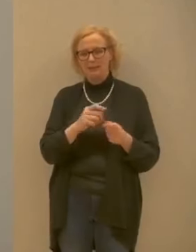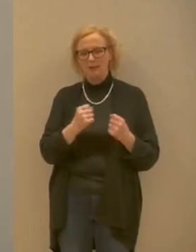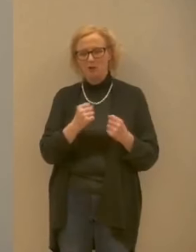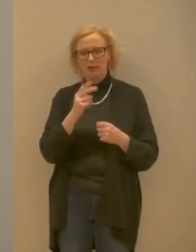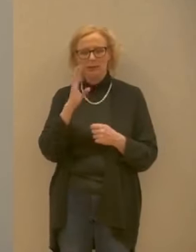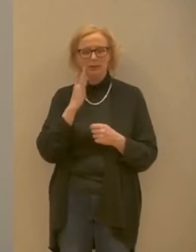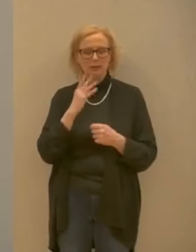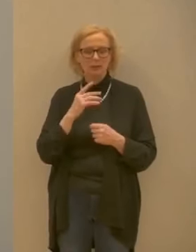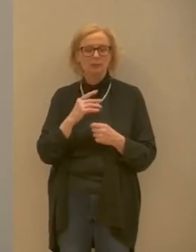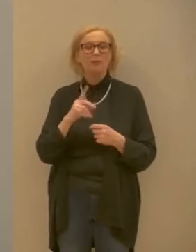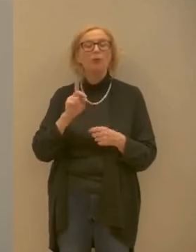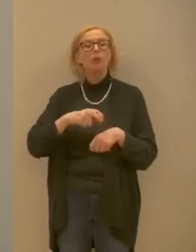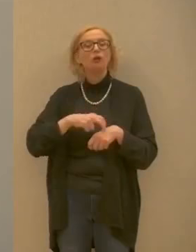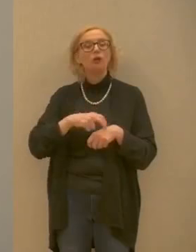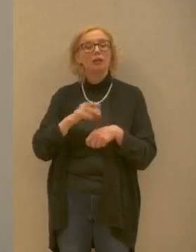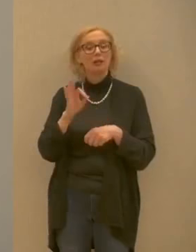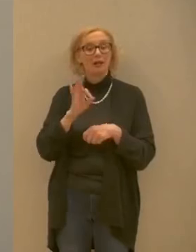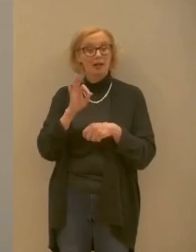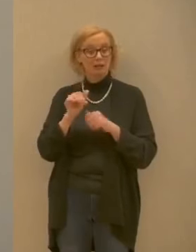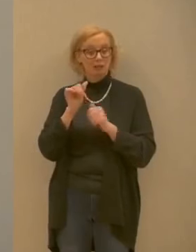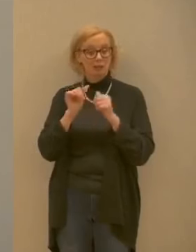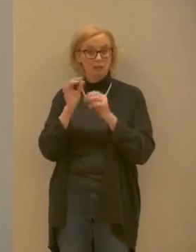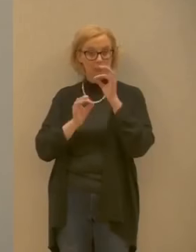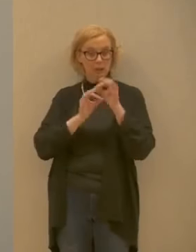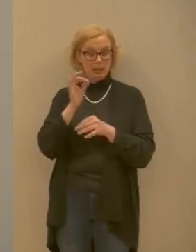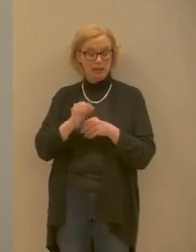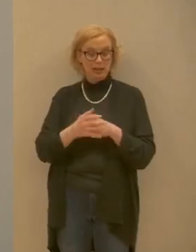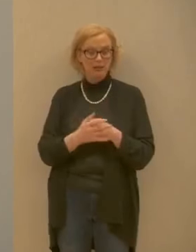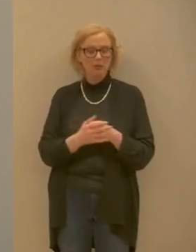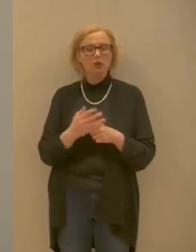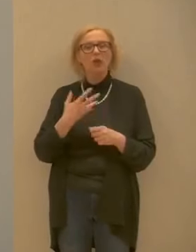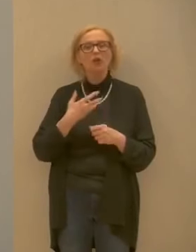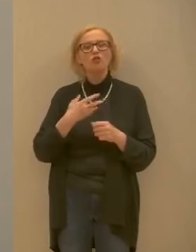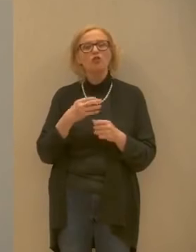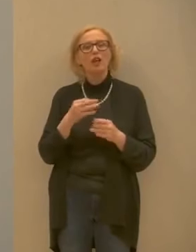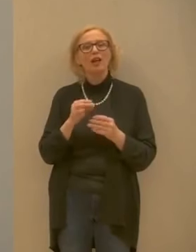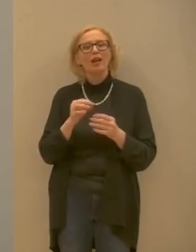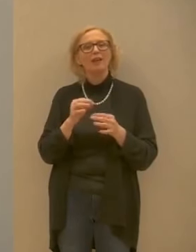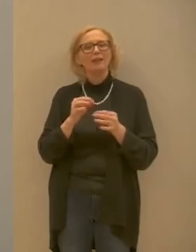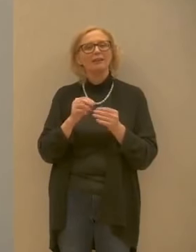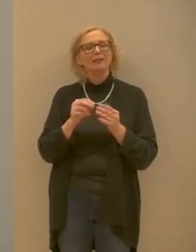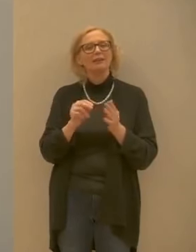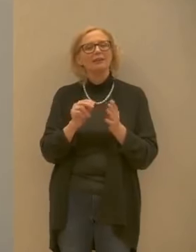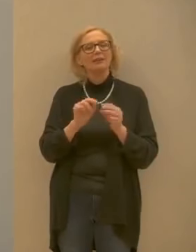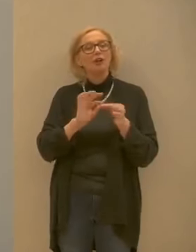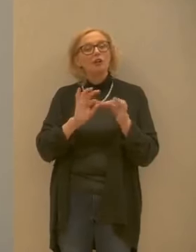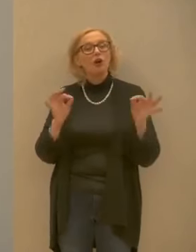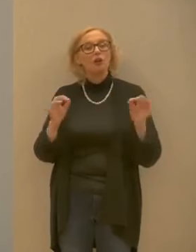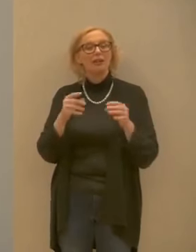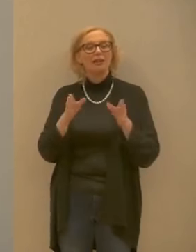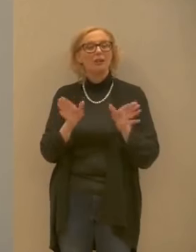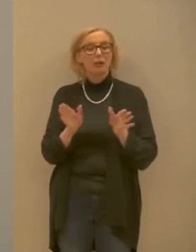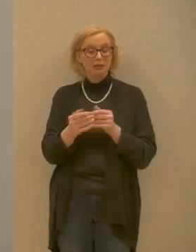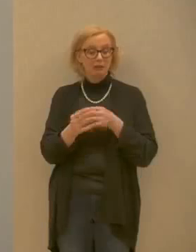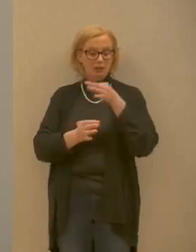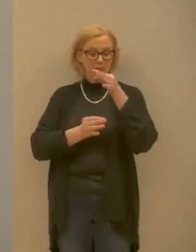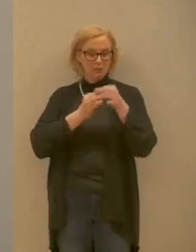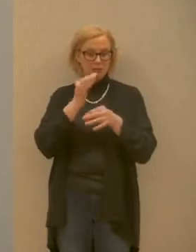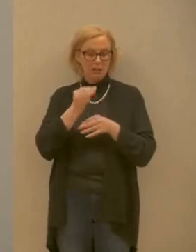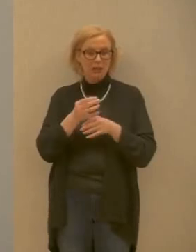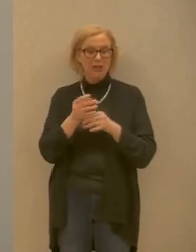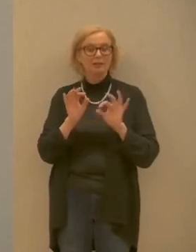mi ha proceduto proprio una nota del dipartimento che raggiungerà circa 25.000 persone